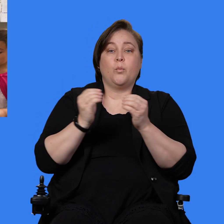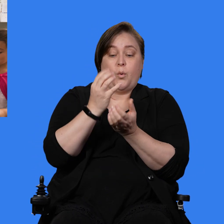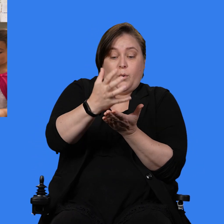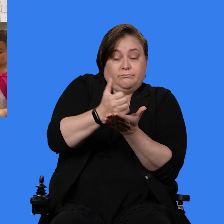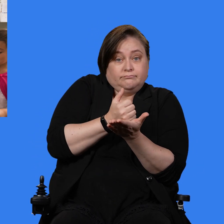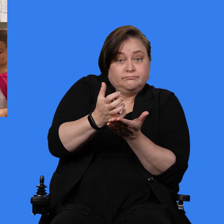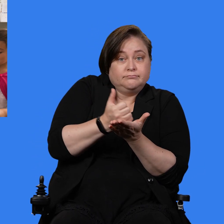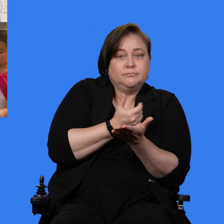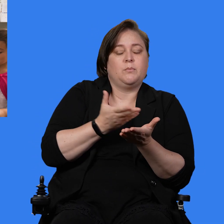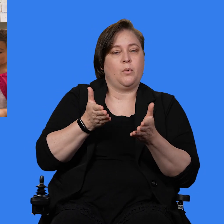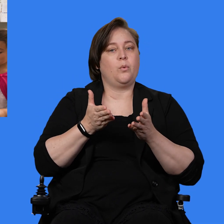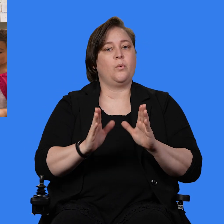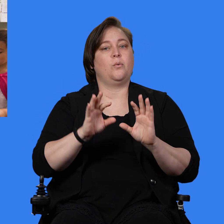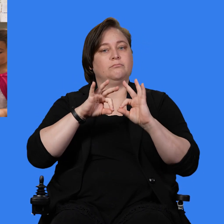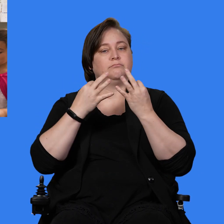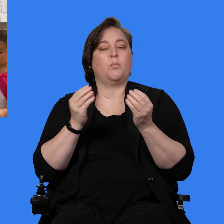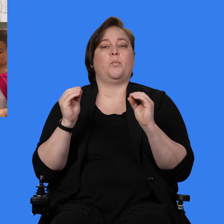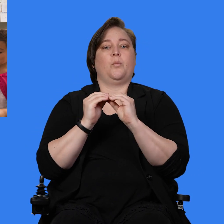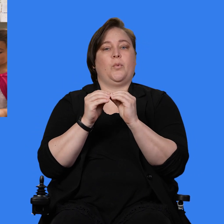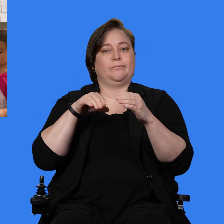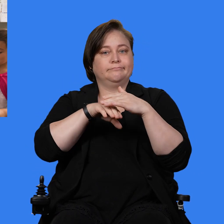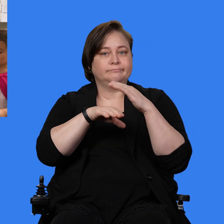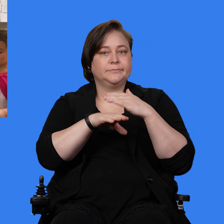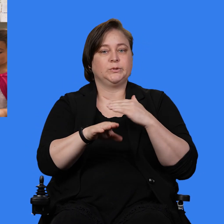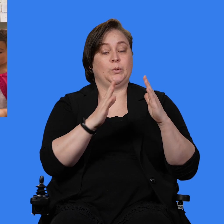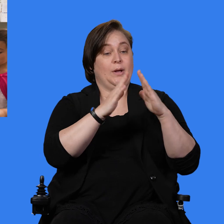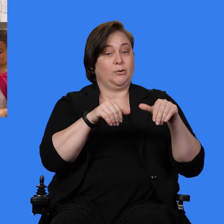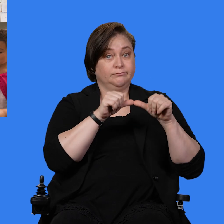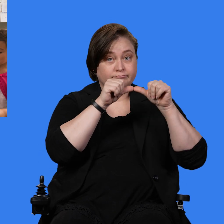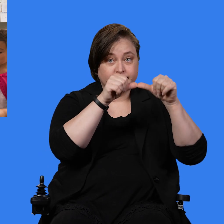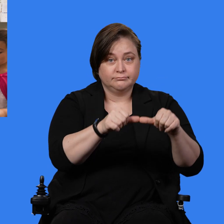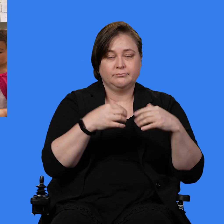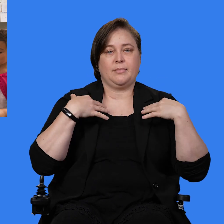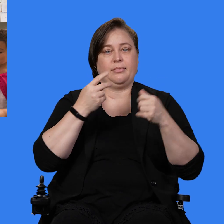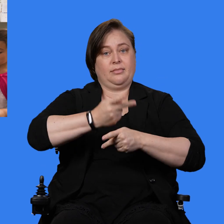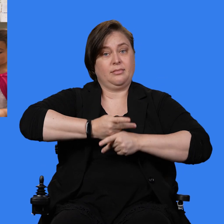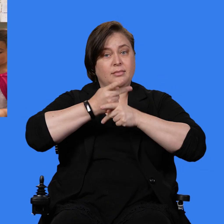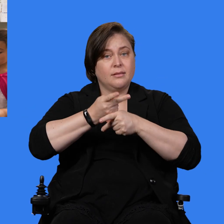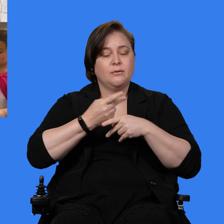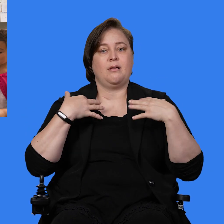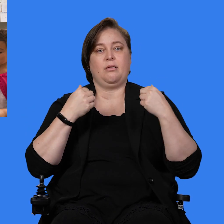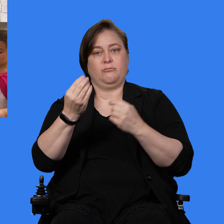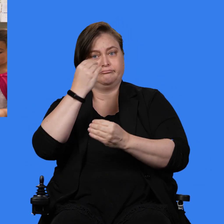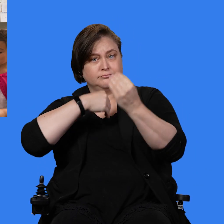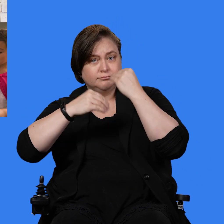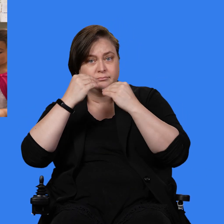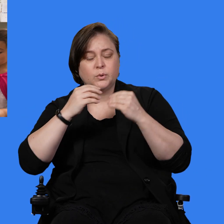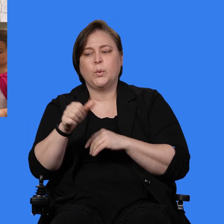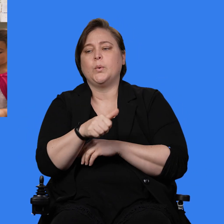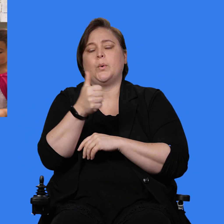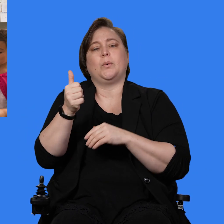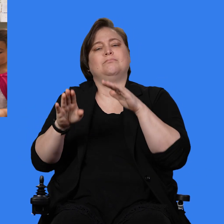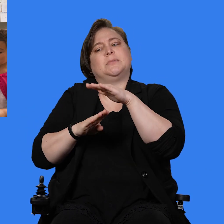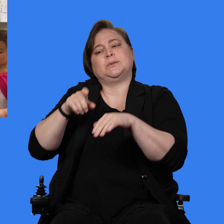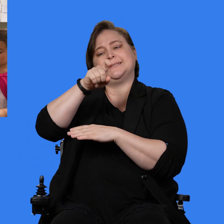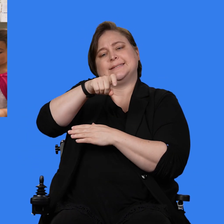a las familias tener más acceso a vivienda estable, atención médica, alimentos saludables y otras necesidades básicas.